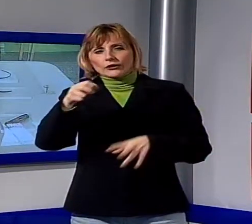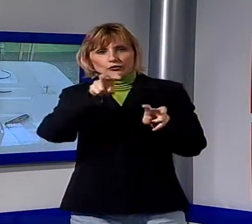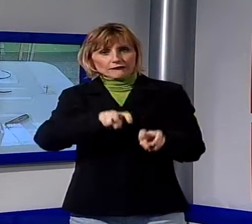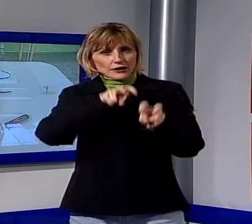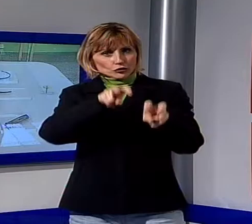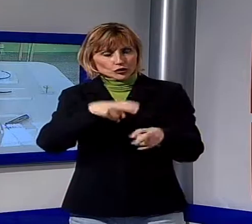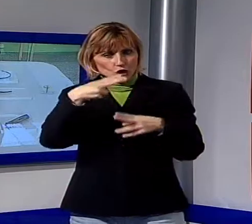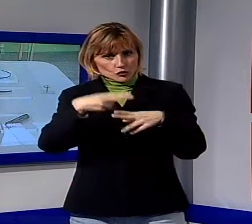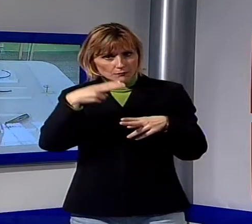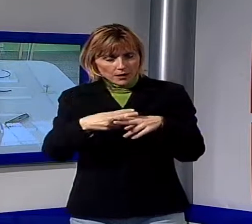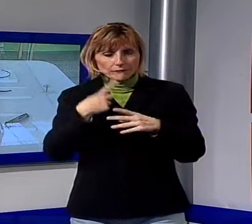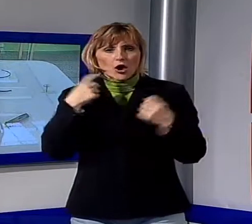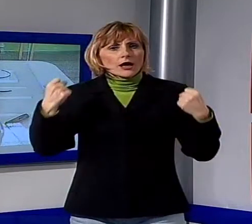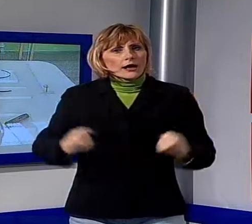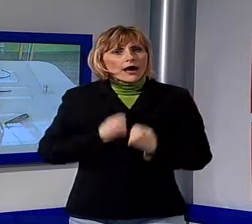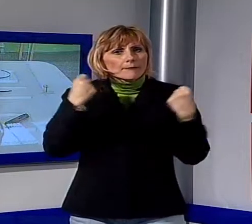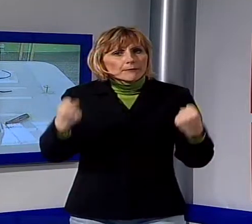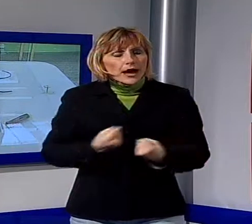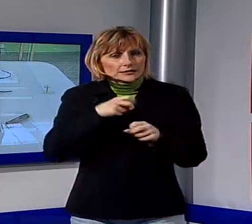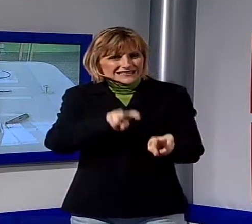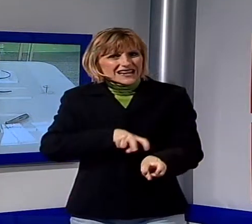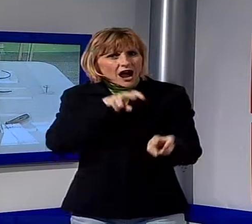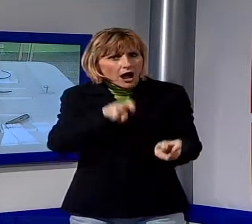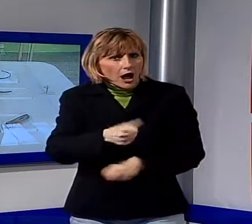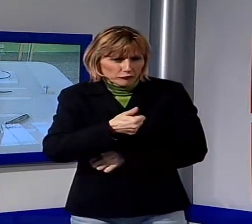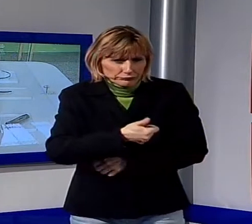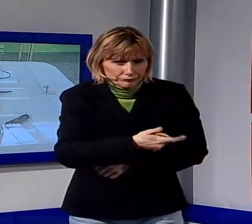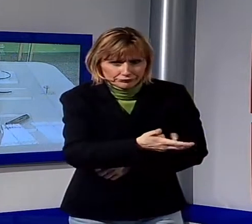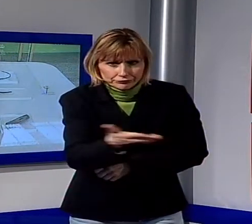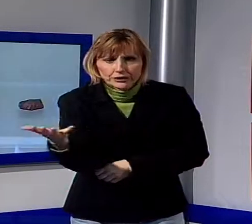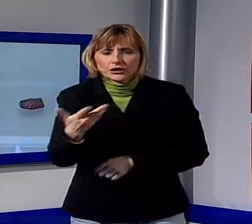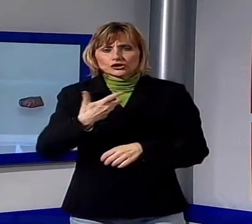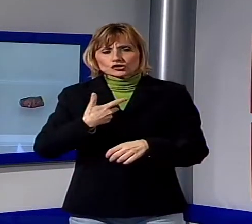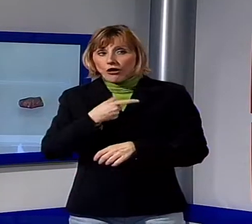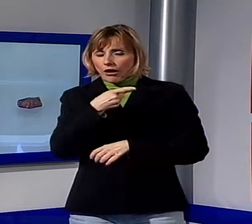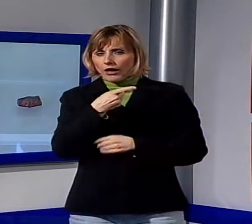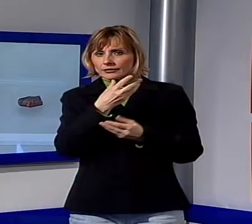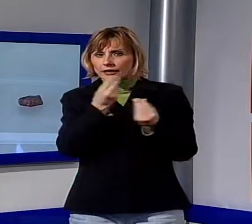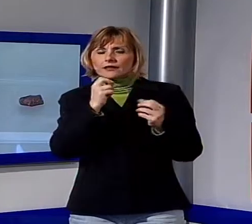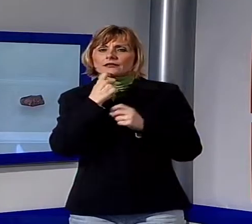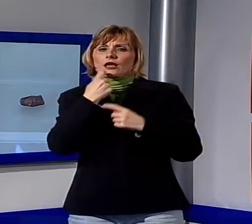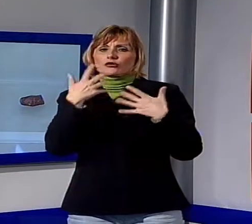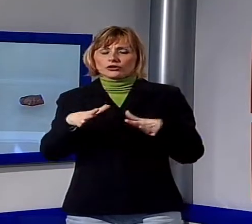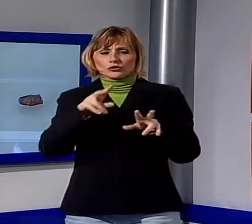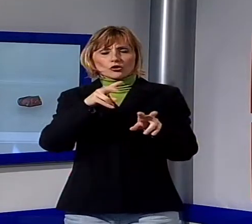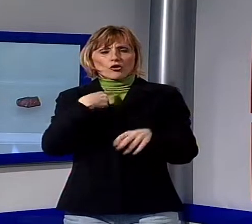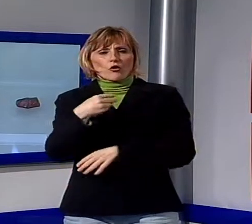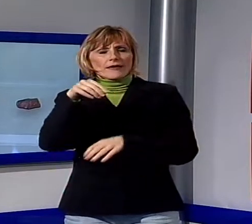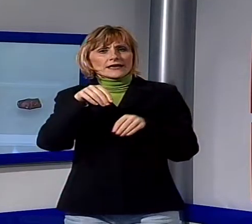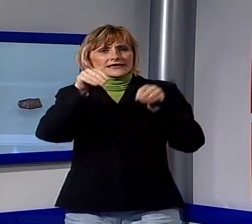di scavo realizzate nella zona, portando alla luce quello che venne definito da molti come uno dei siti archeologici di maggiore importanza